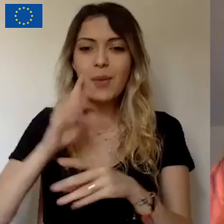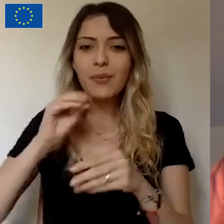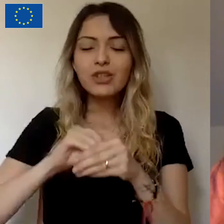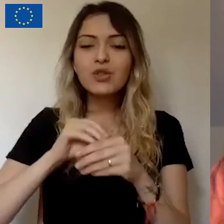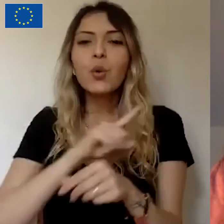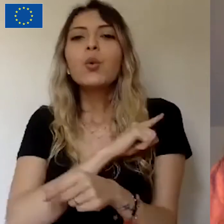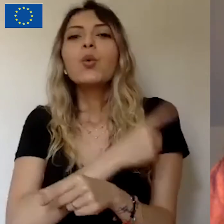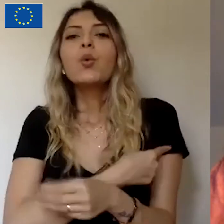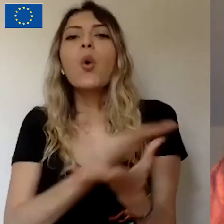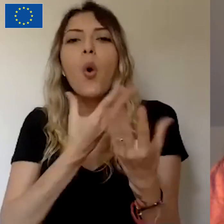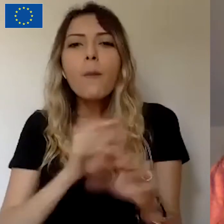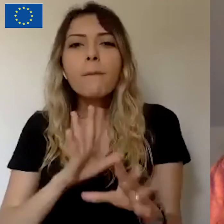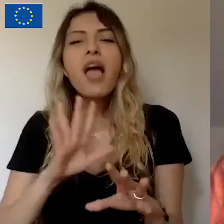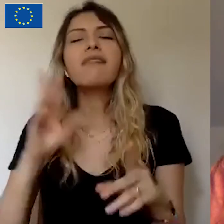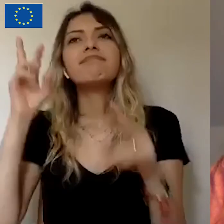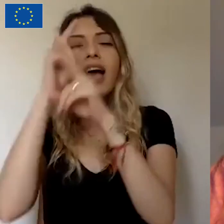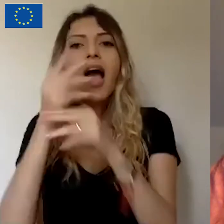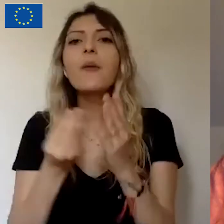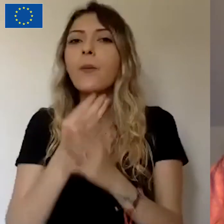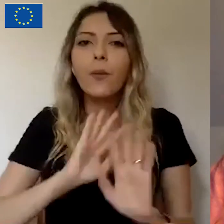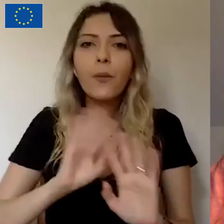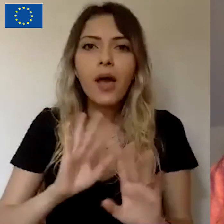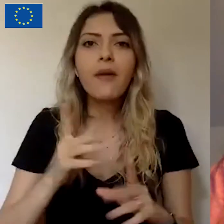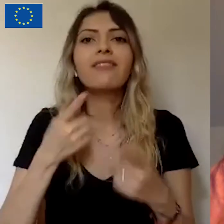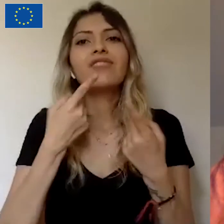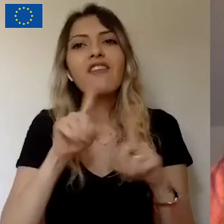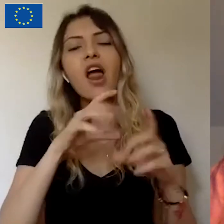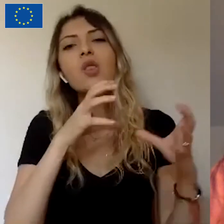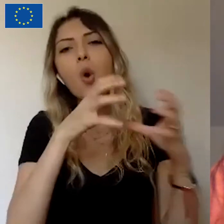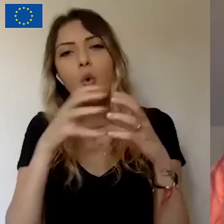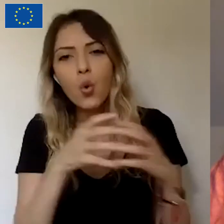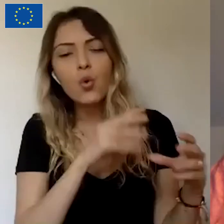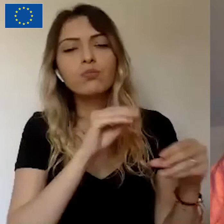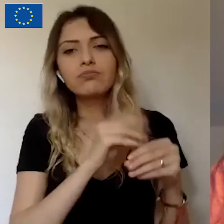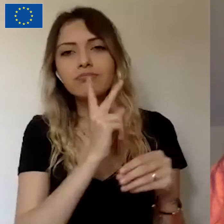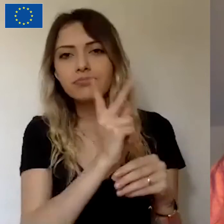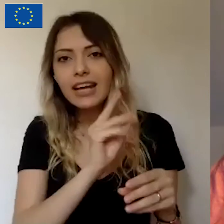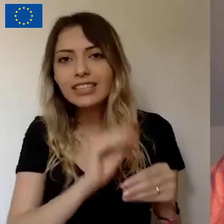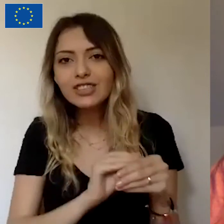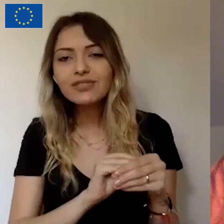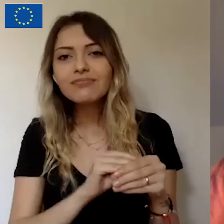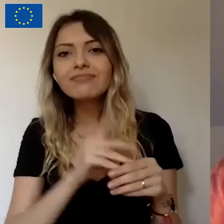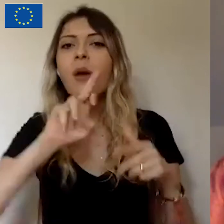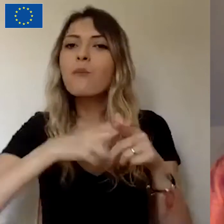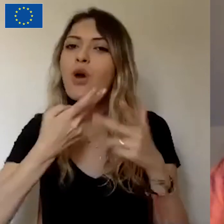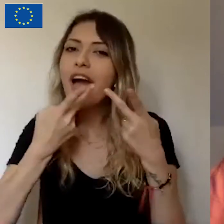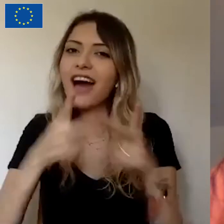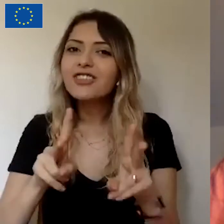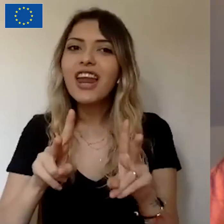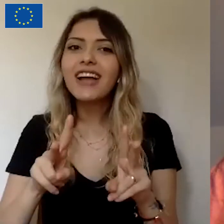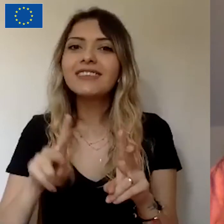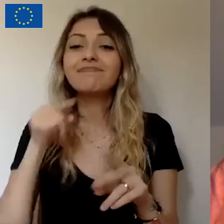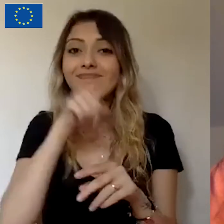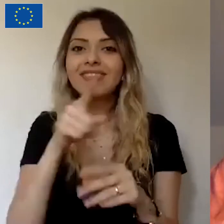bile kuramayan dezavantajlı gruplara yönelik projeler açarak arkanıza hem kitlelerin maddi